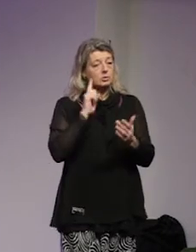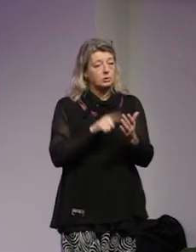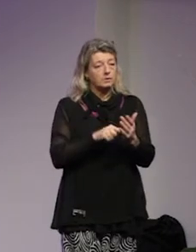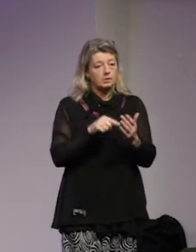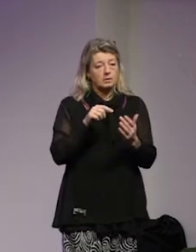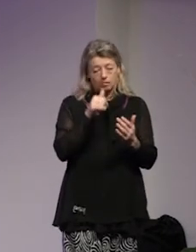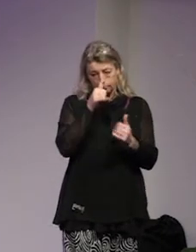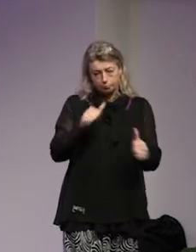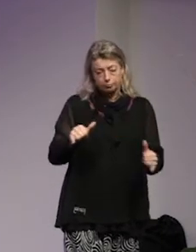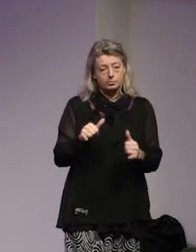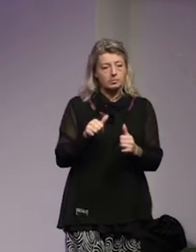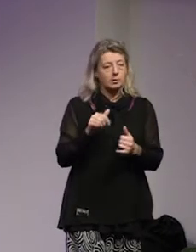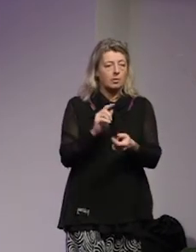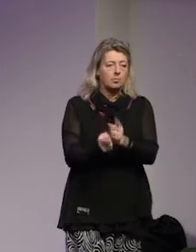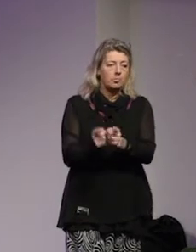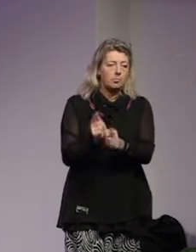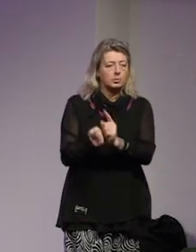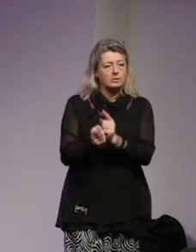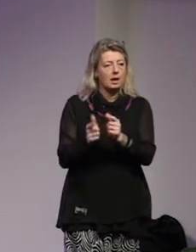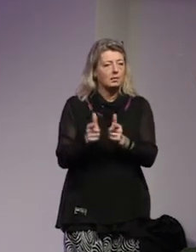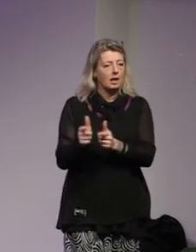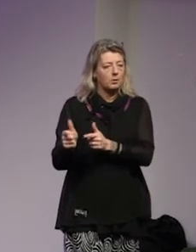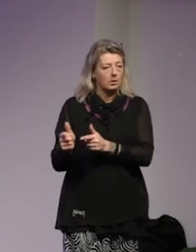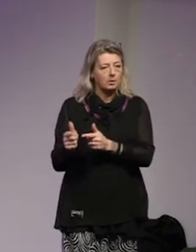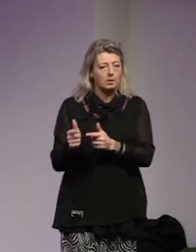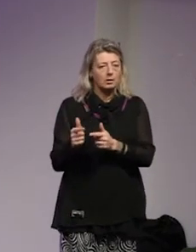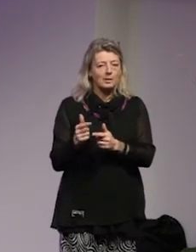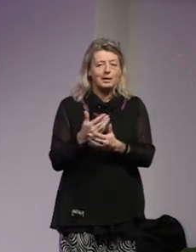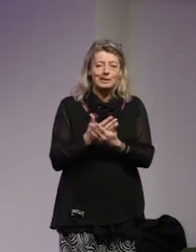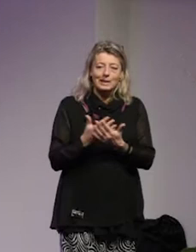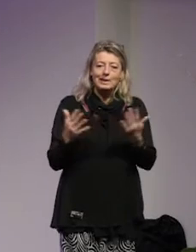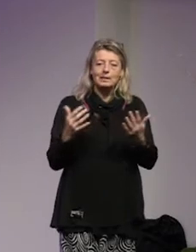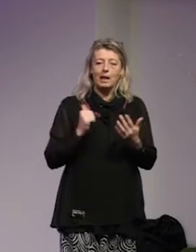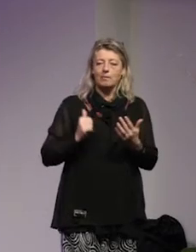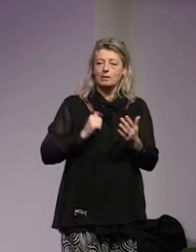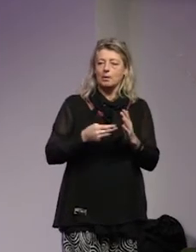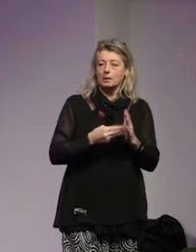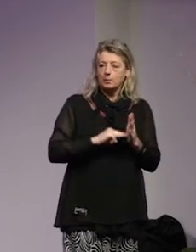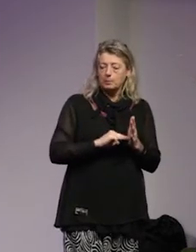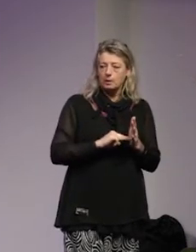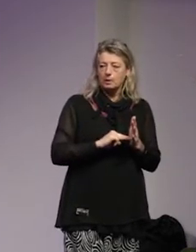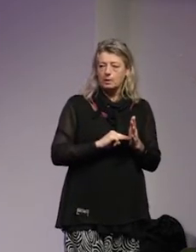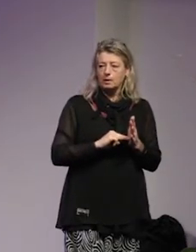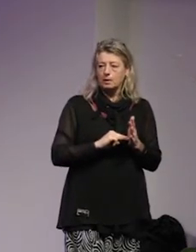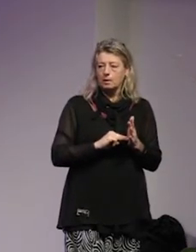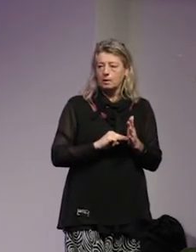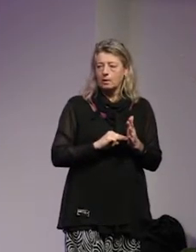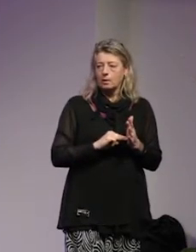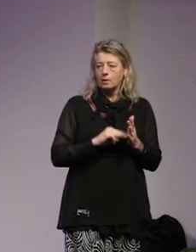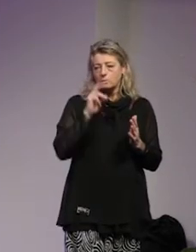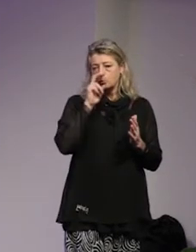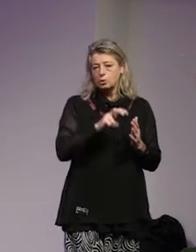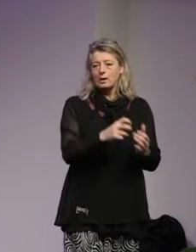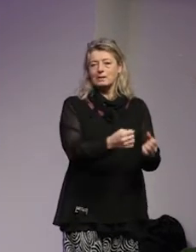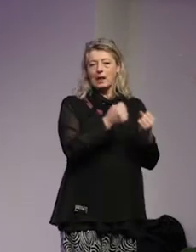stävja potentiell terror att inte tillgripa metoder som tycks